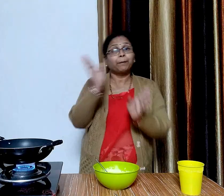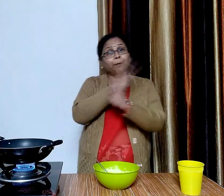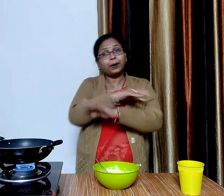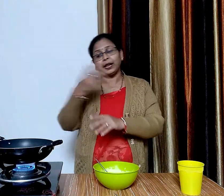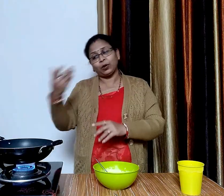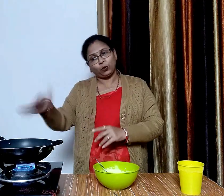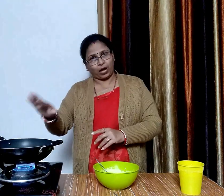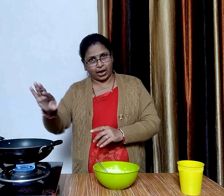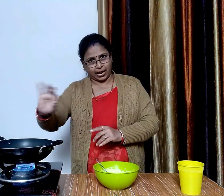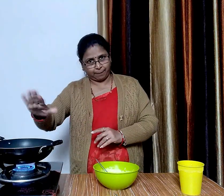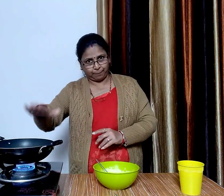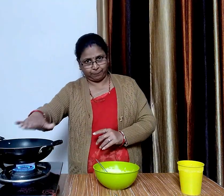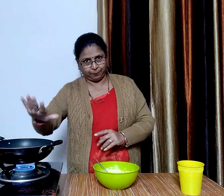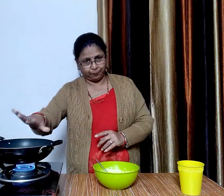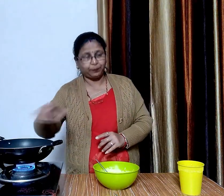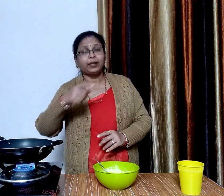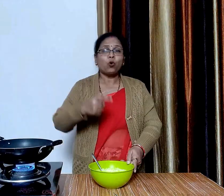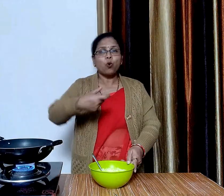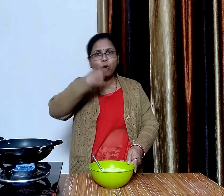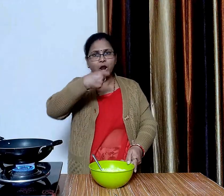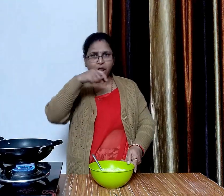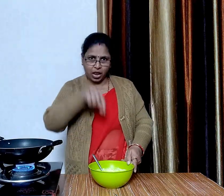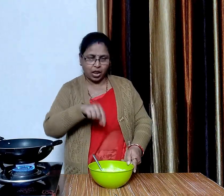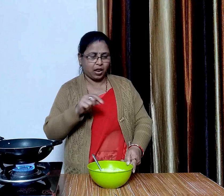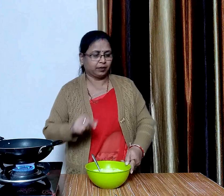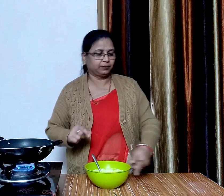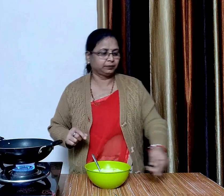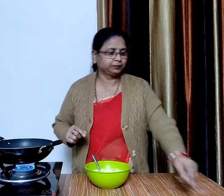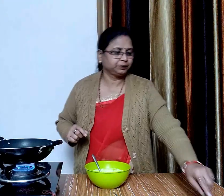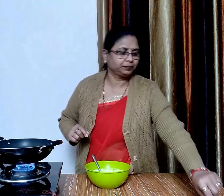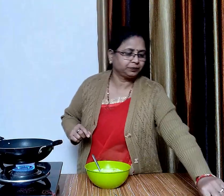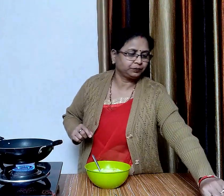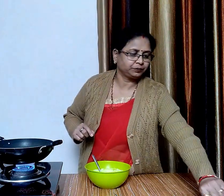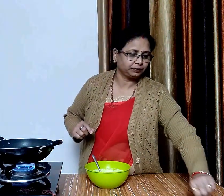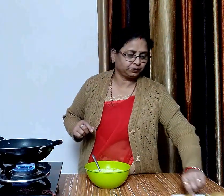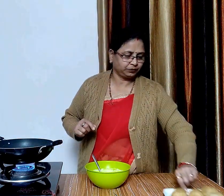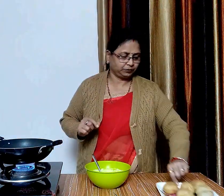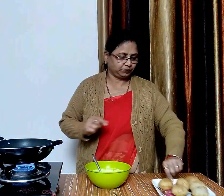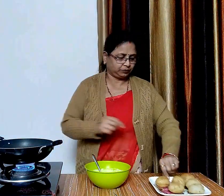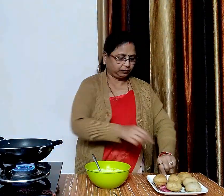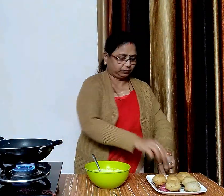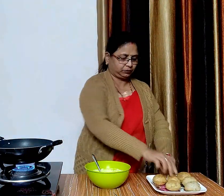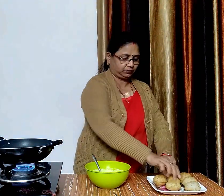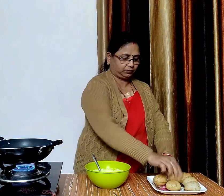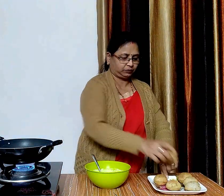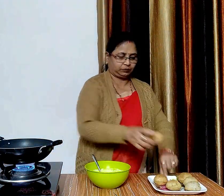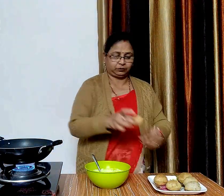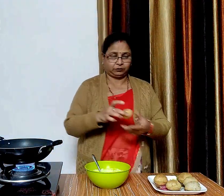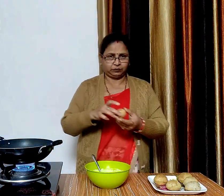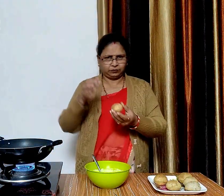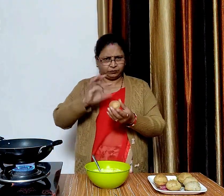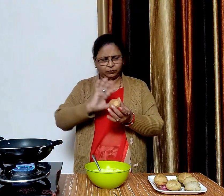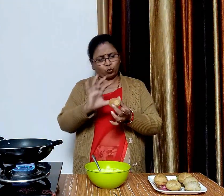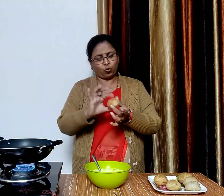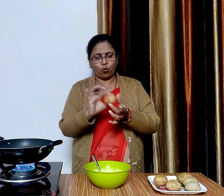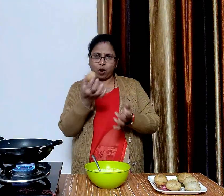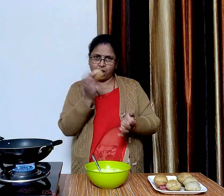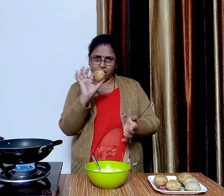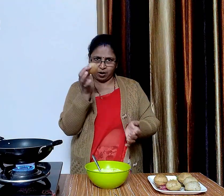हमने तेल पहले ही गरम करने के लिए रख दिया था अब इक गुल कप्पे खुलेंगे और उसे मुंग डाल के पेस्ट में अच्छे से कोड